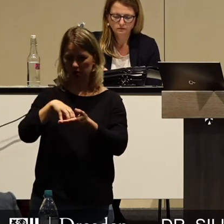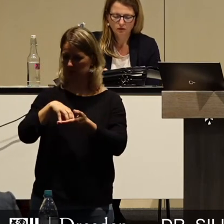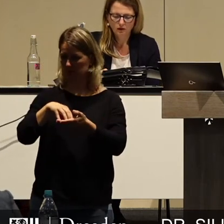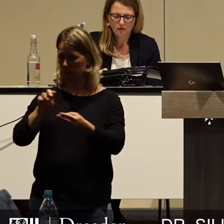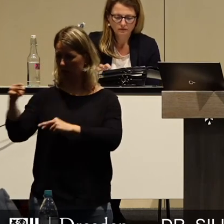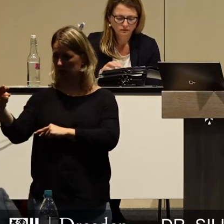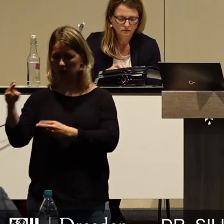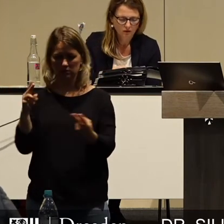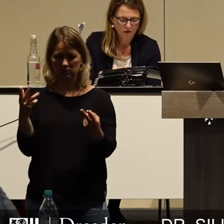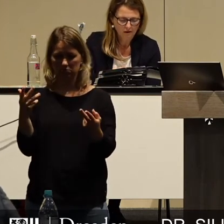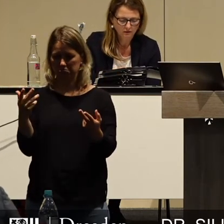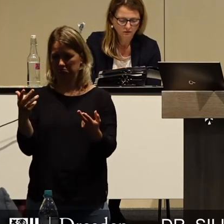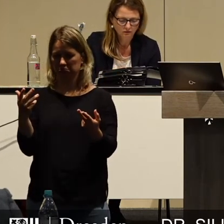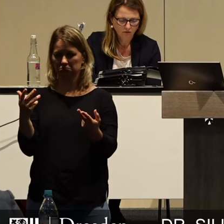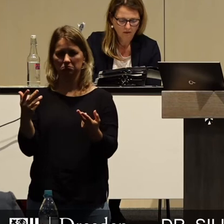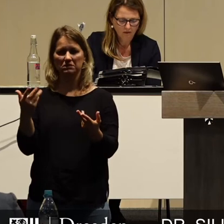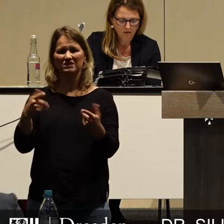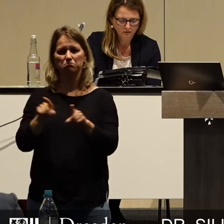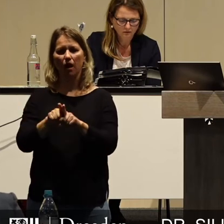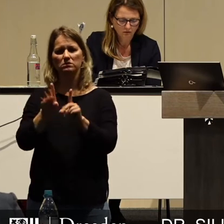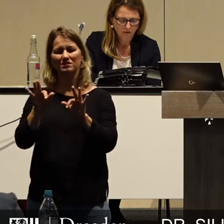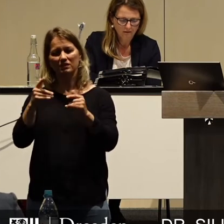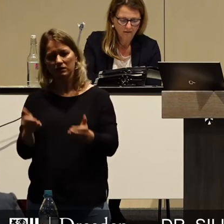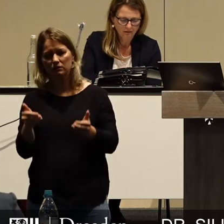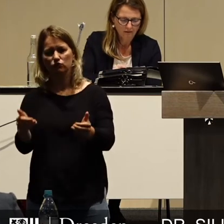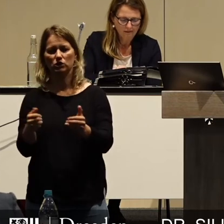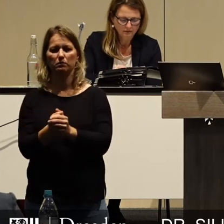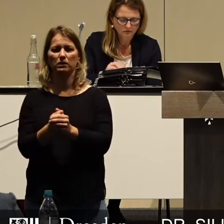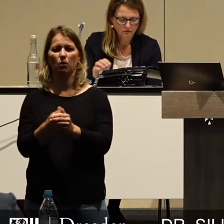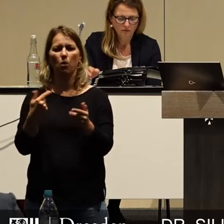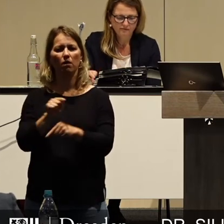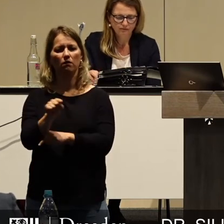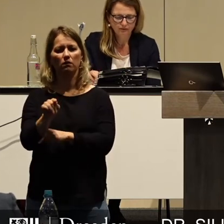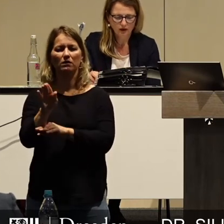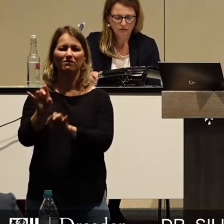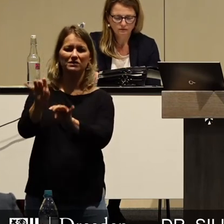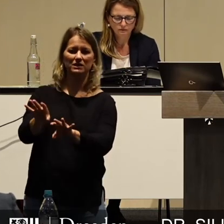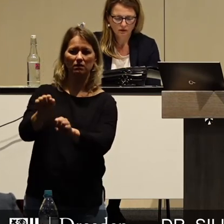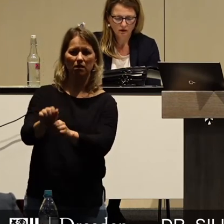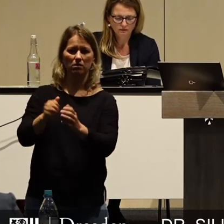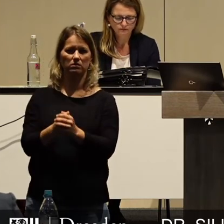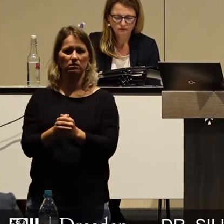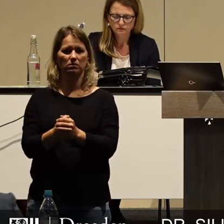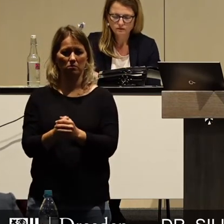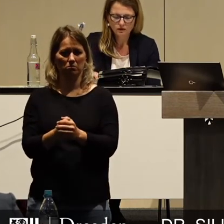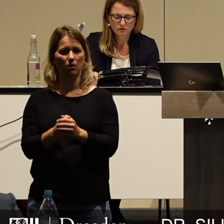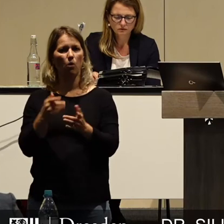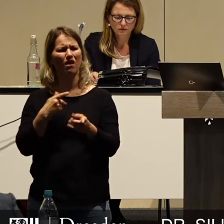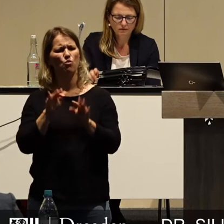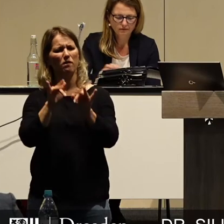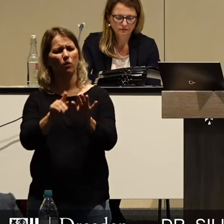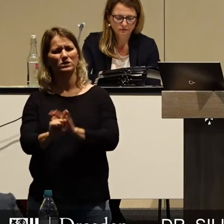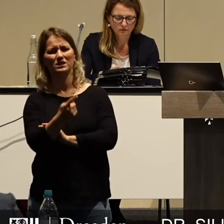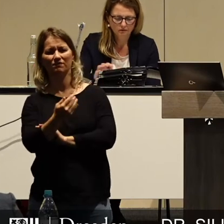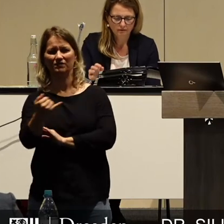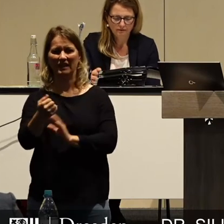Was können wir verschieben? Worauf können wir mit gutem Gewissen verzichten? Was ist per se vielleicht ganz überflüssig? Und